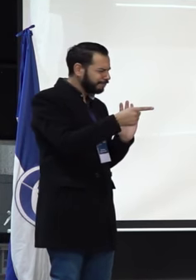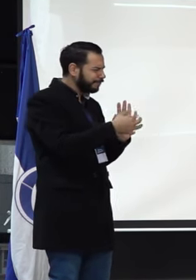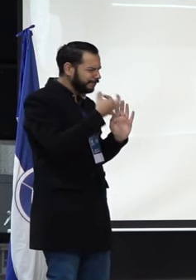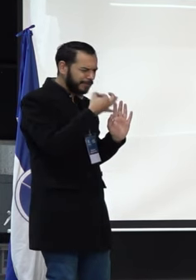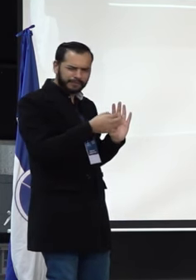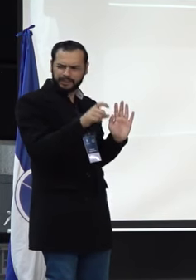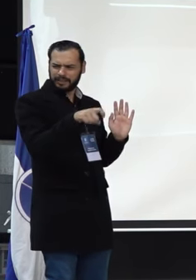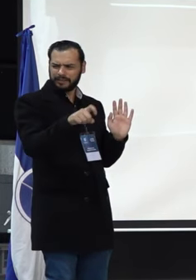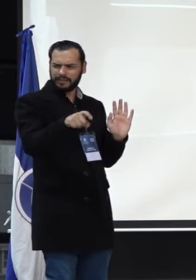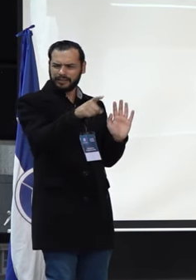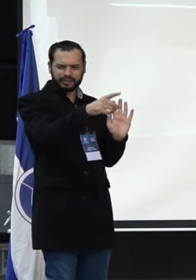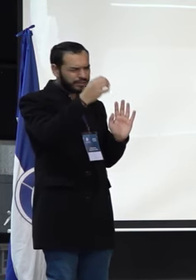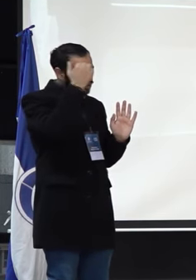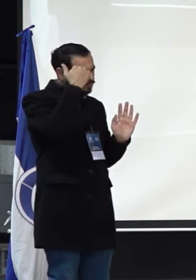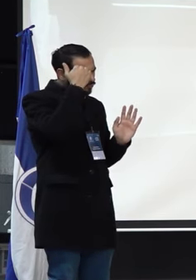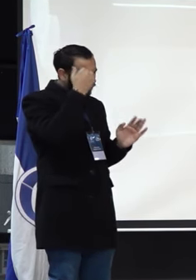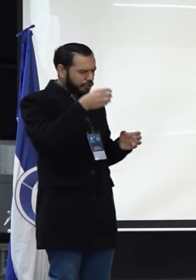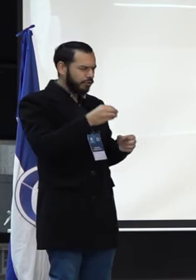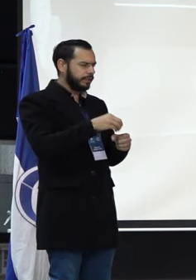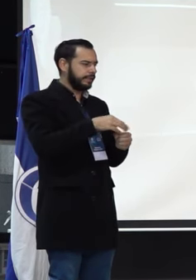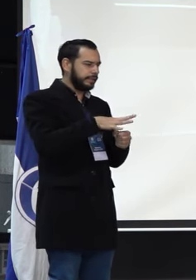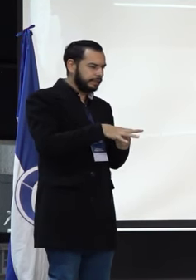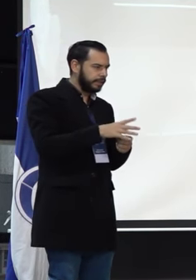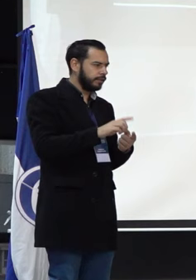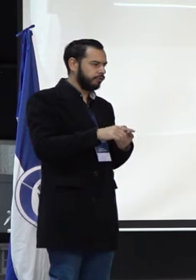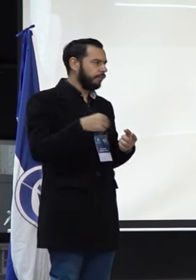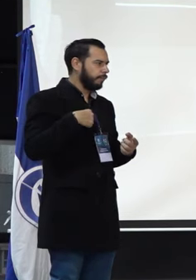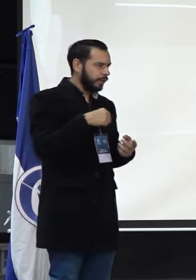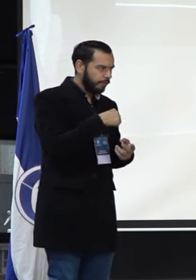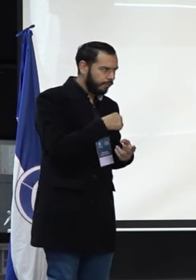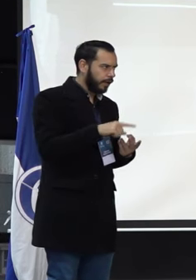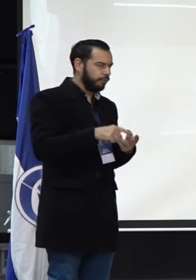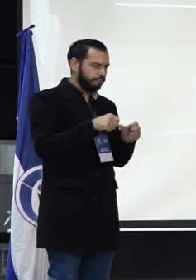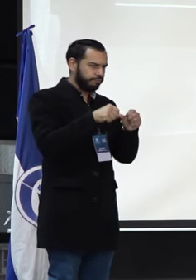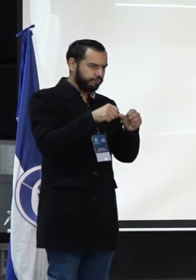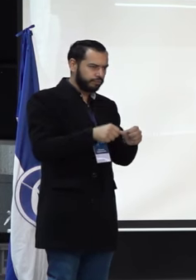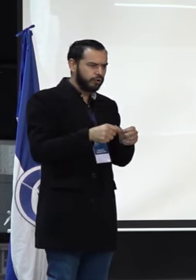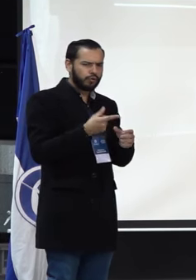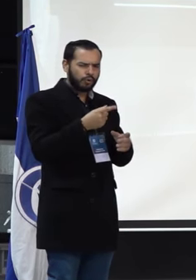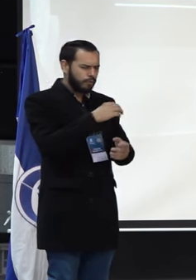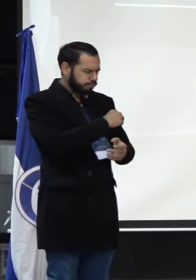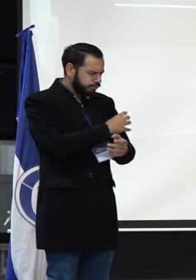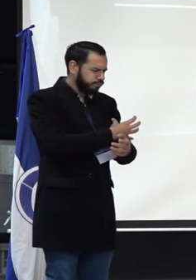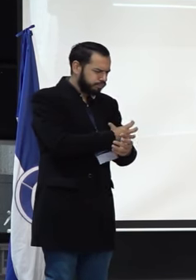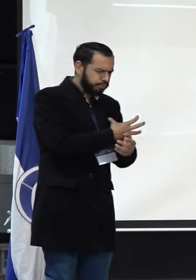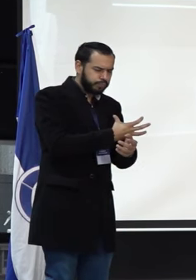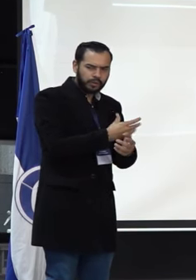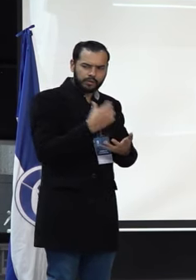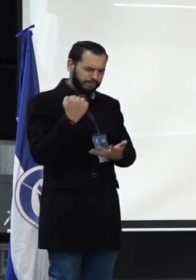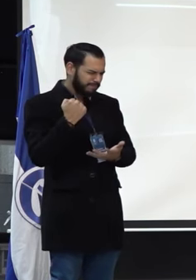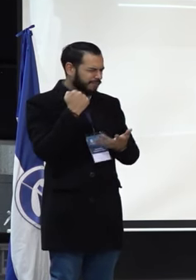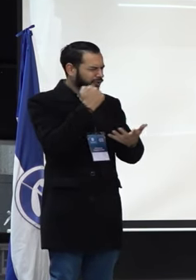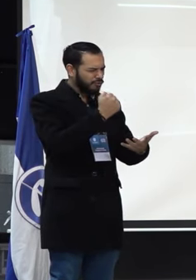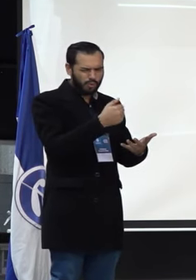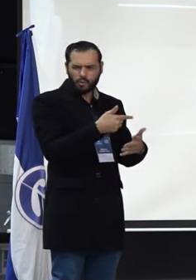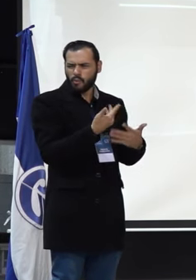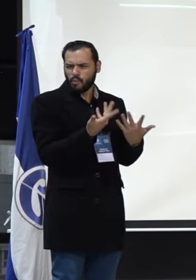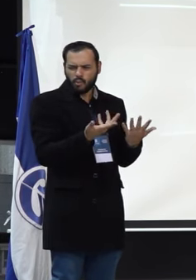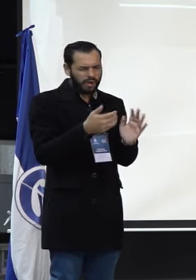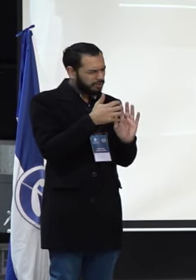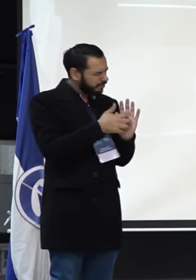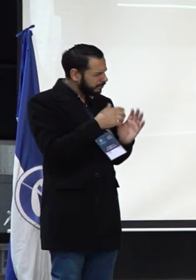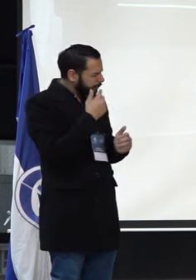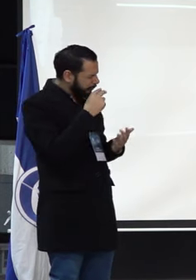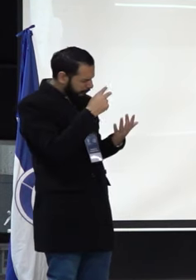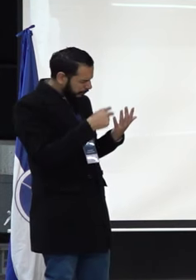de los maestros, tanto del distrito como el sector privado y sector oficial, sus potencialidades y los recursos con los que cuentan para mirar de qué